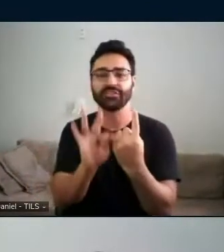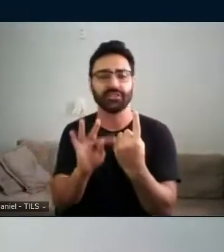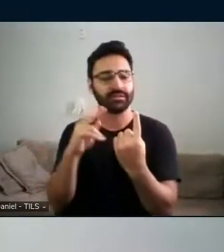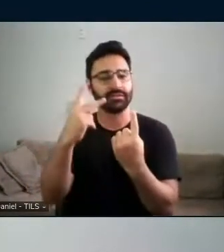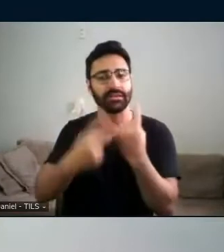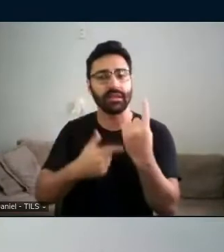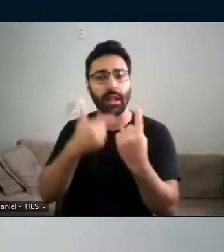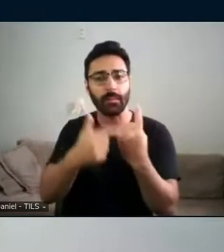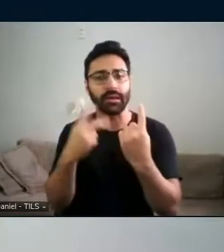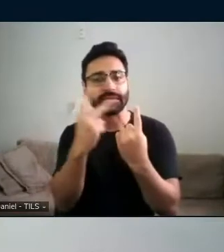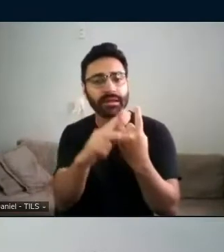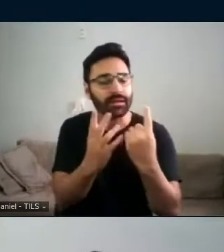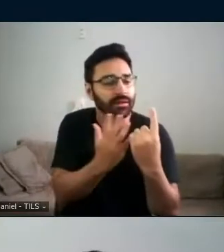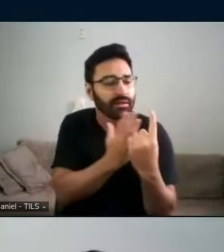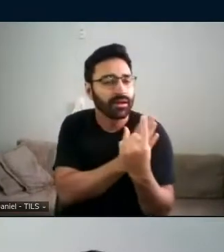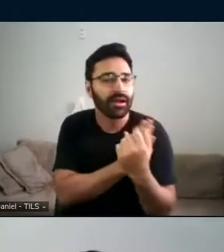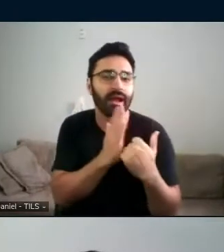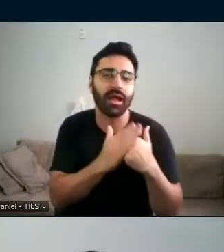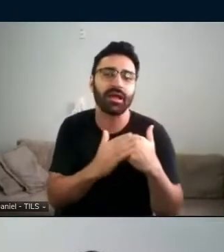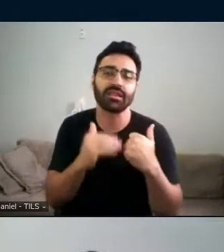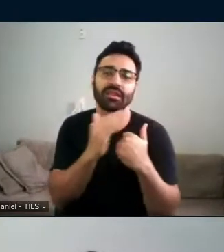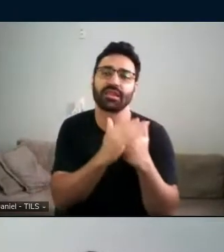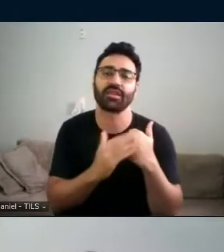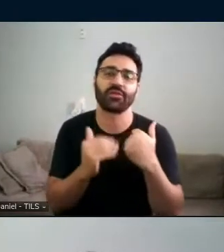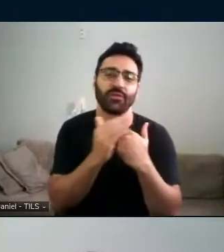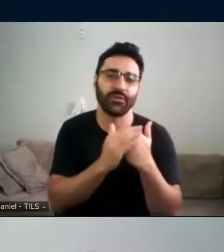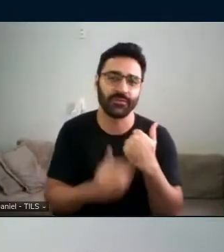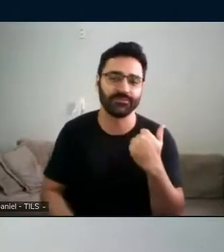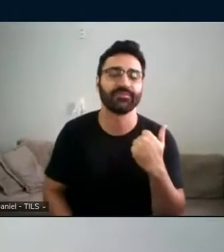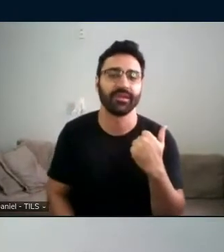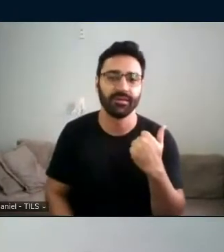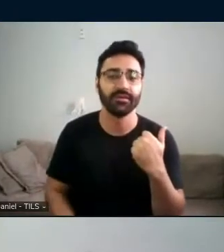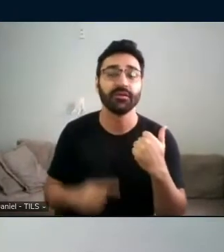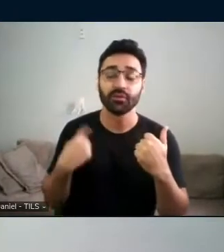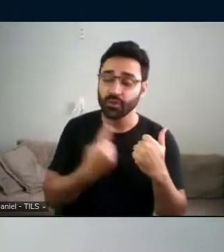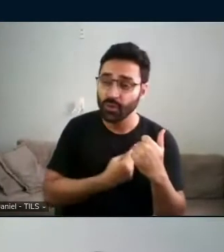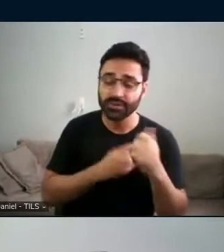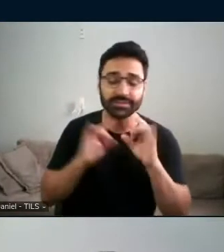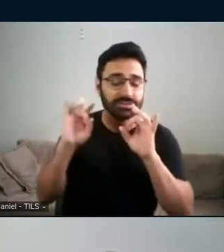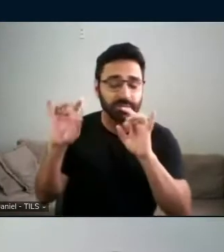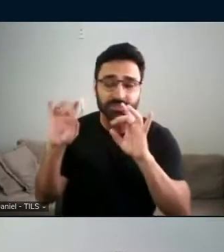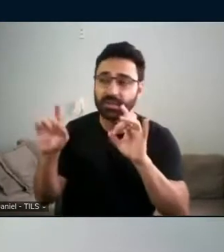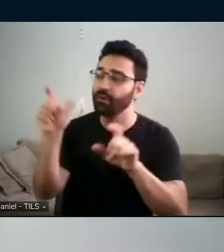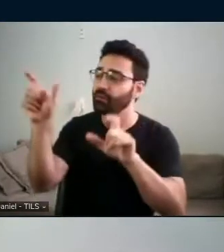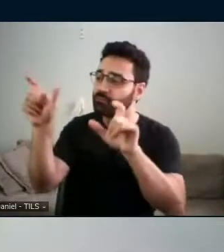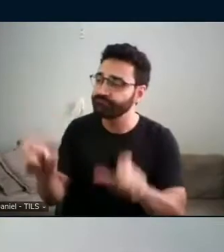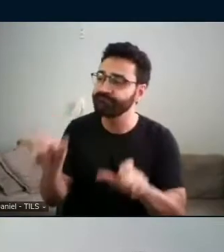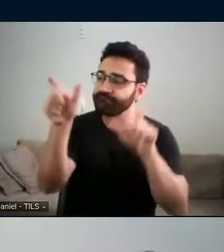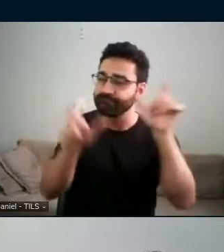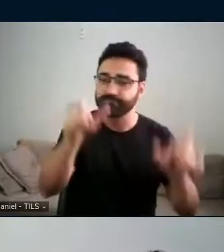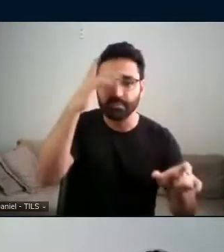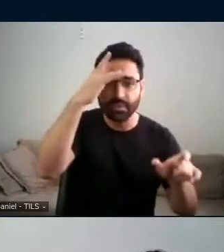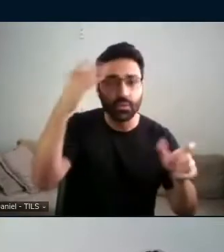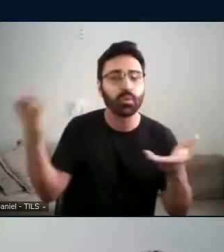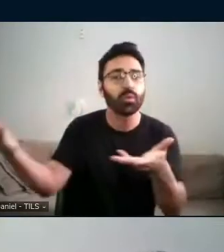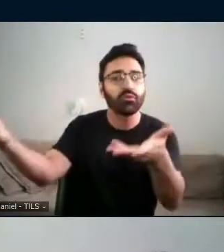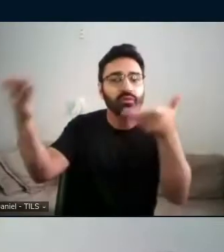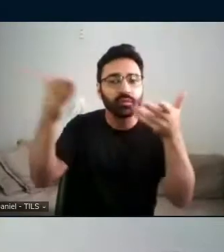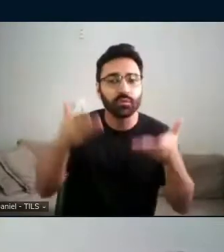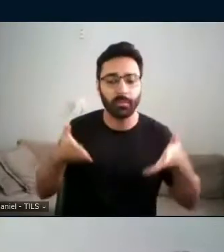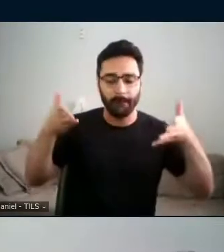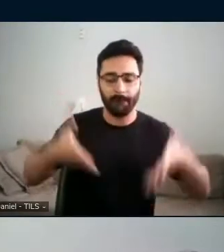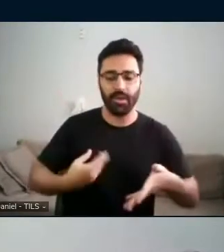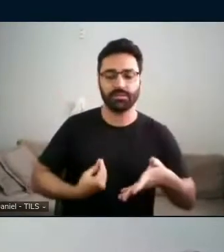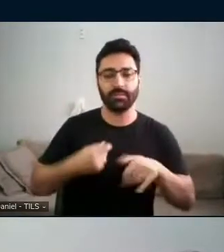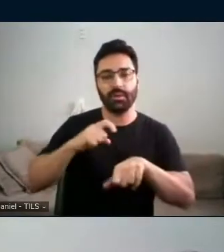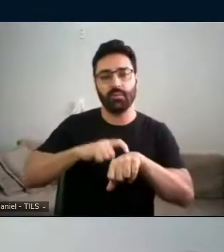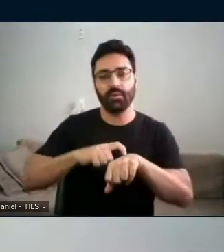tocou as pessoas convidadas, especialmente convidadas, muito especialmente convidadas, como